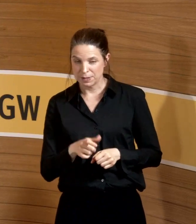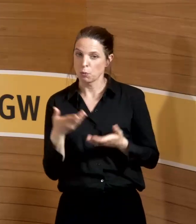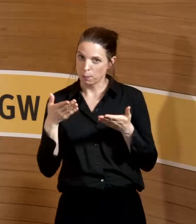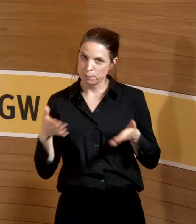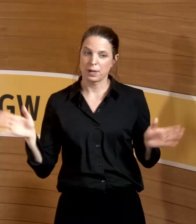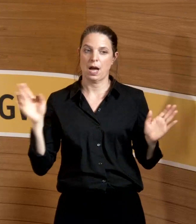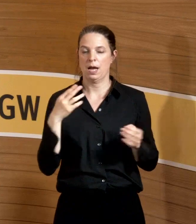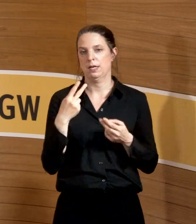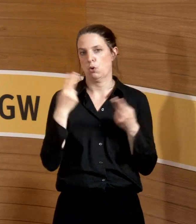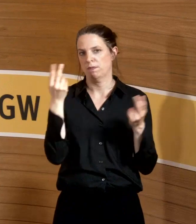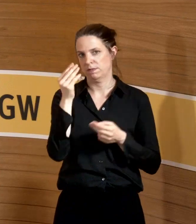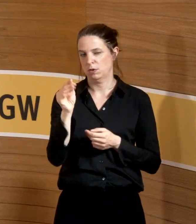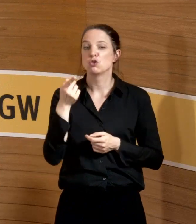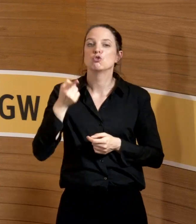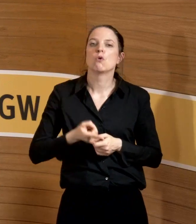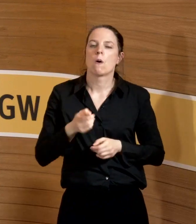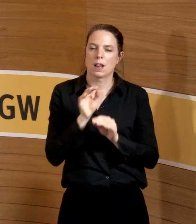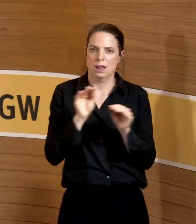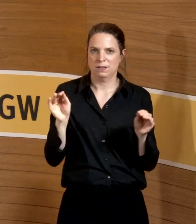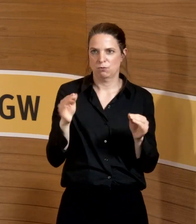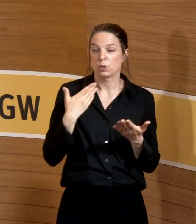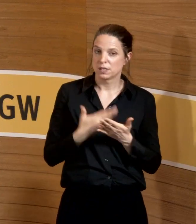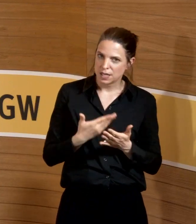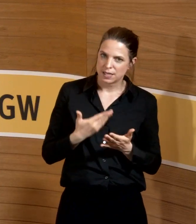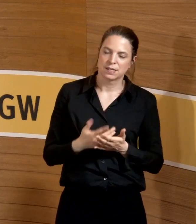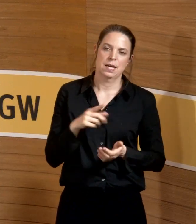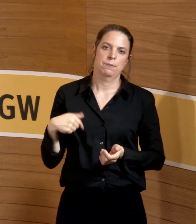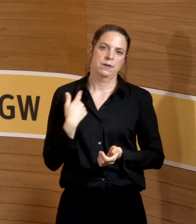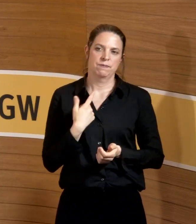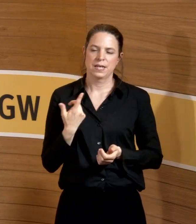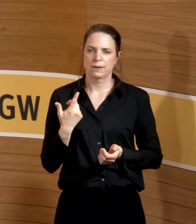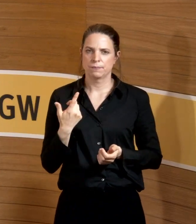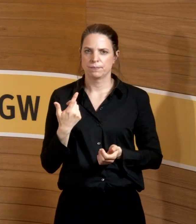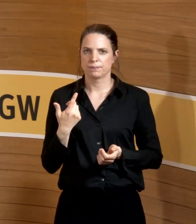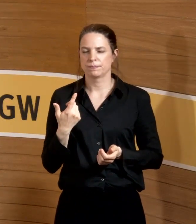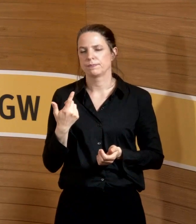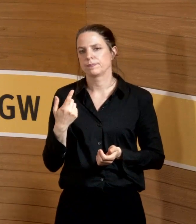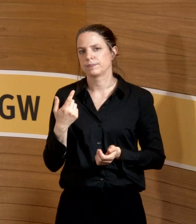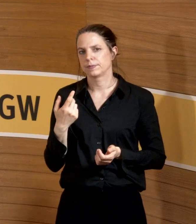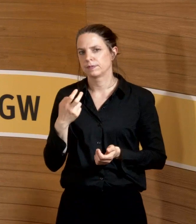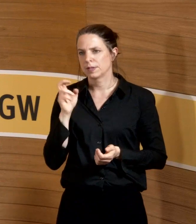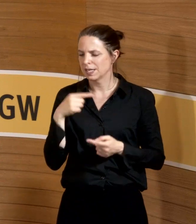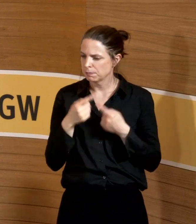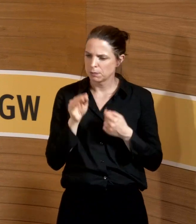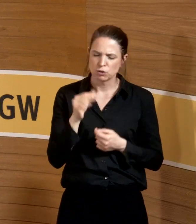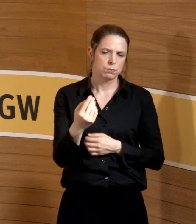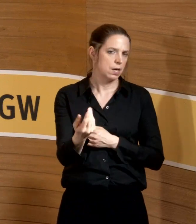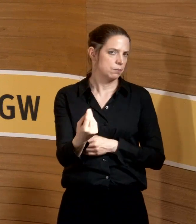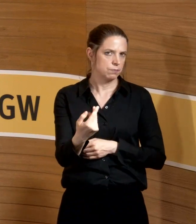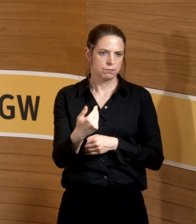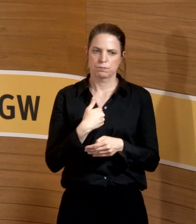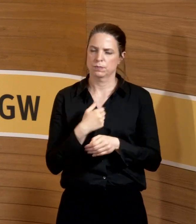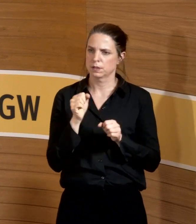soll dem Arbeitgeber mitteilen. Deswegen probieren wir ganz vehement bei uns im Klinikum, ihr könnt immer zu uns kommen.